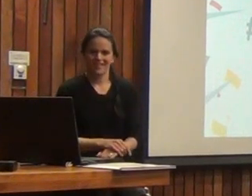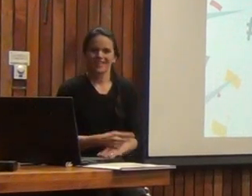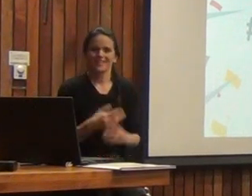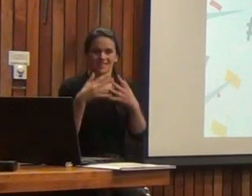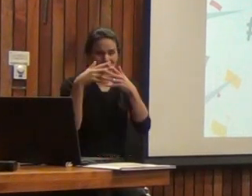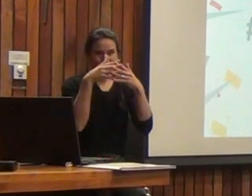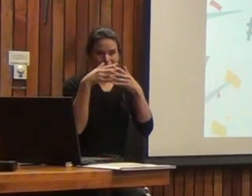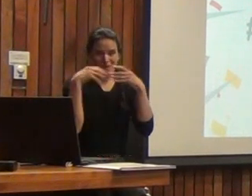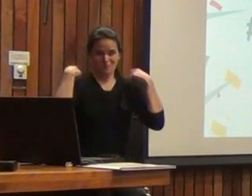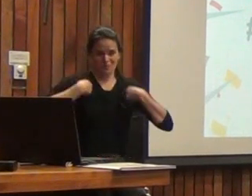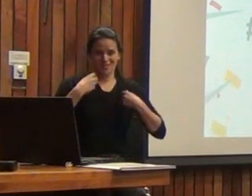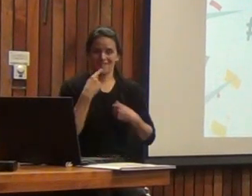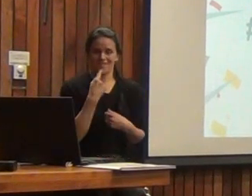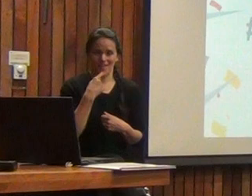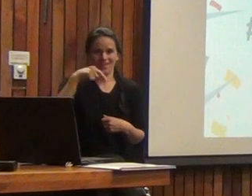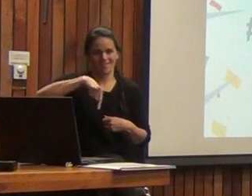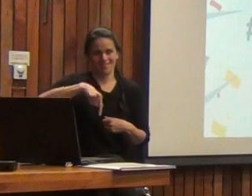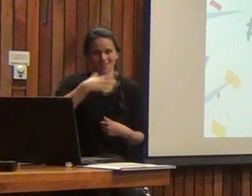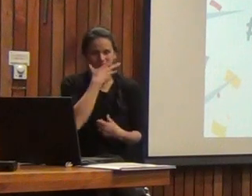Bueno.